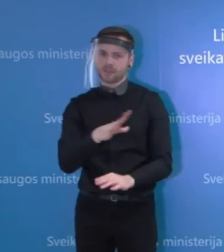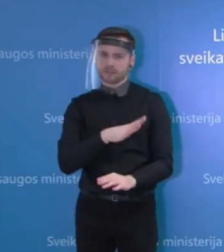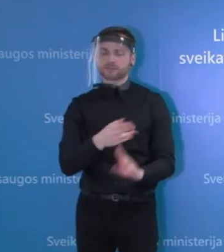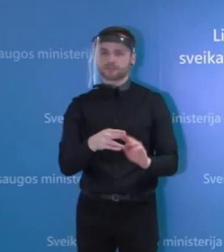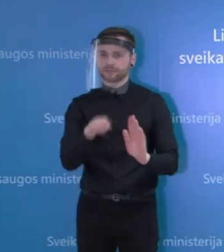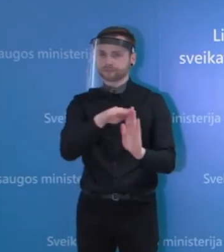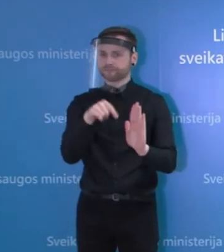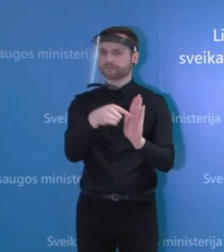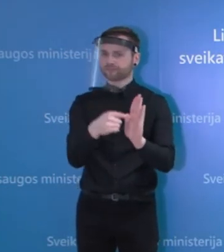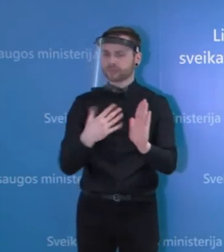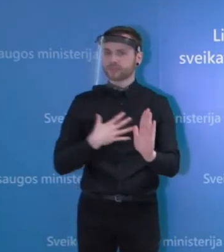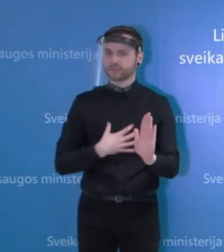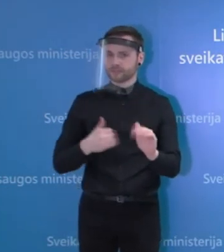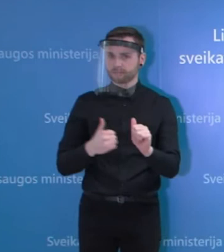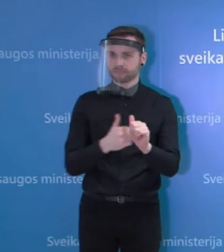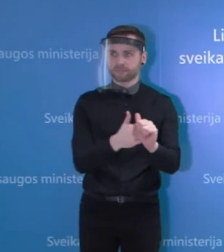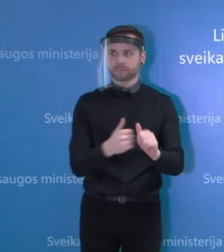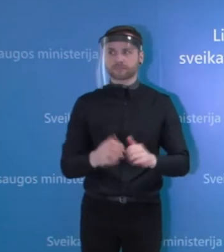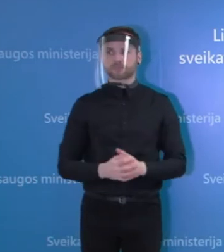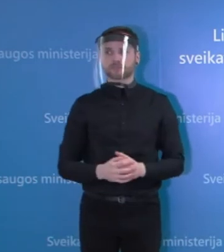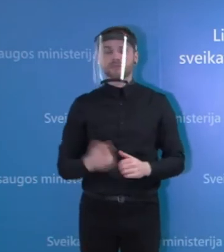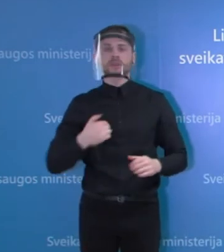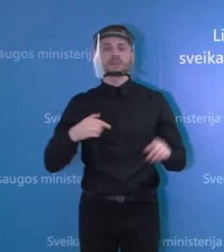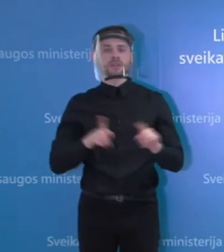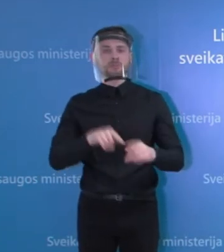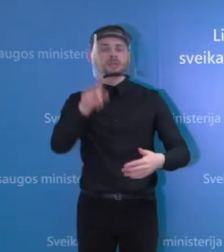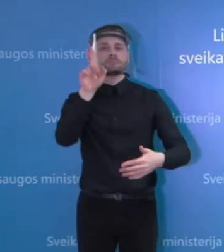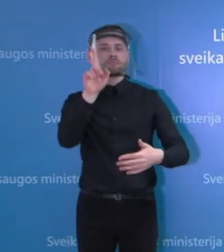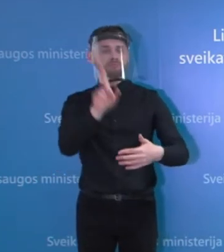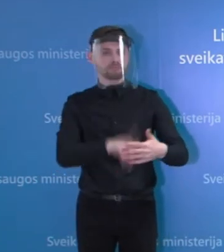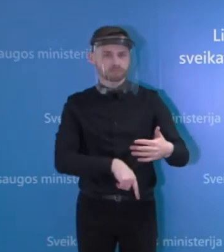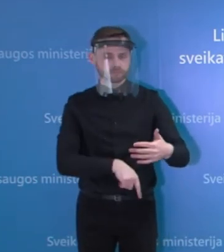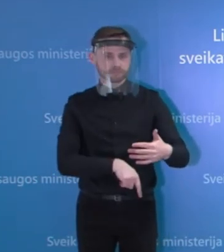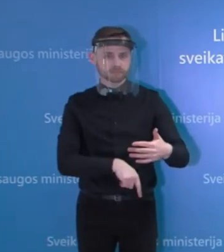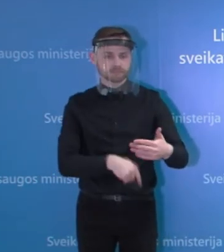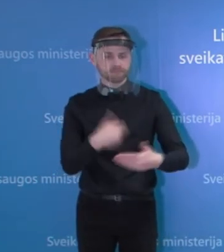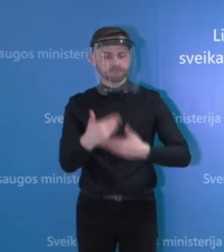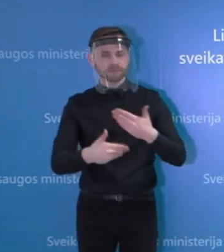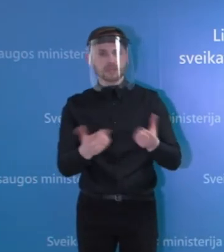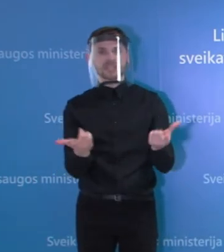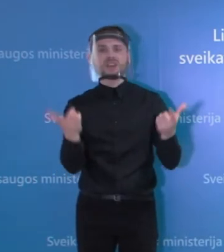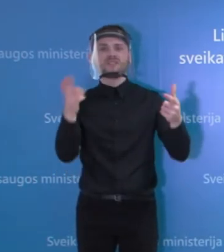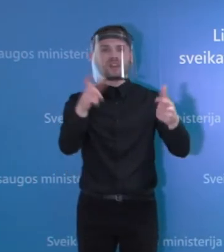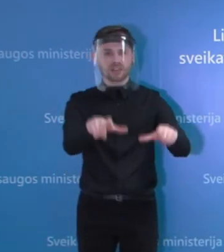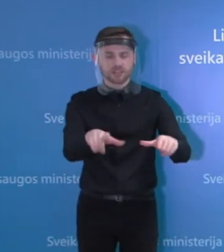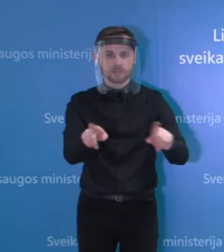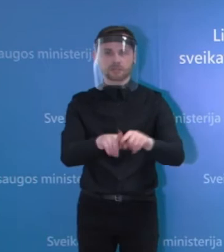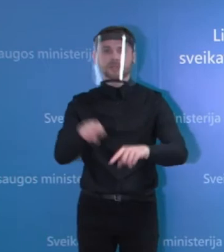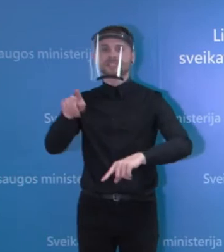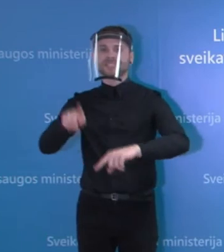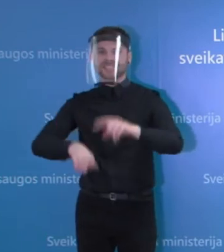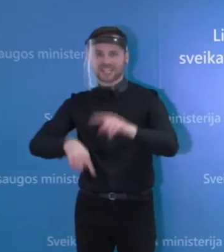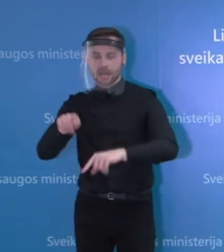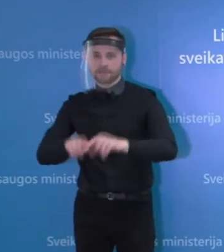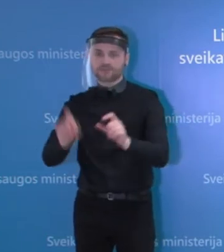yra šitie sprendimai. Tai, na, aš tikiuosi, kad tiek savaldybės, tiek artimieji